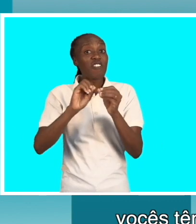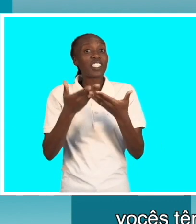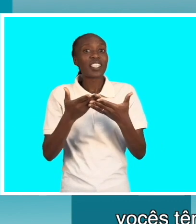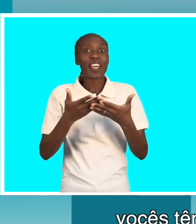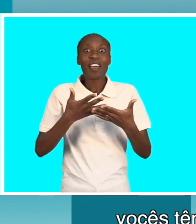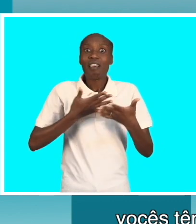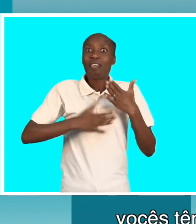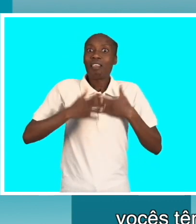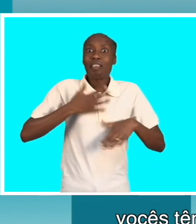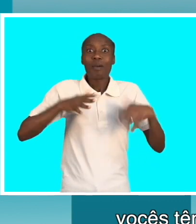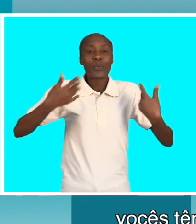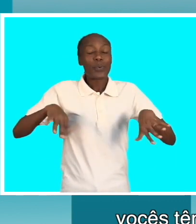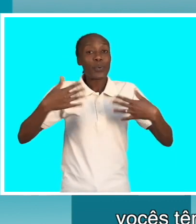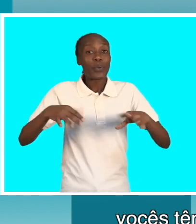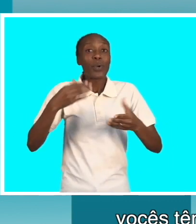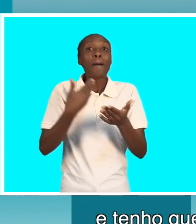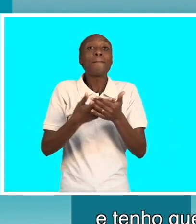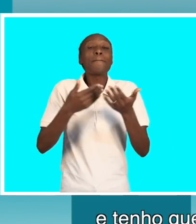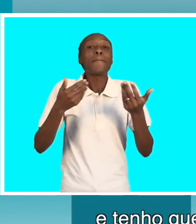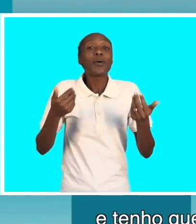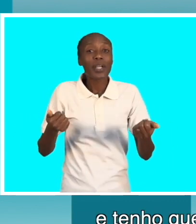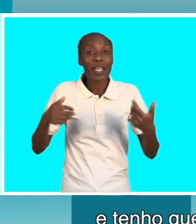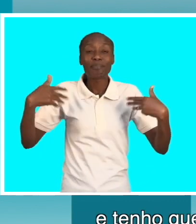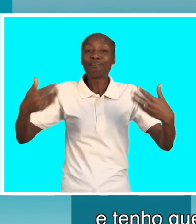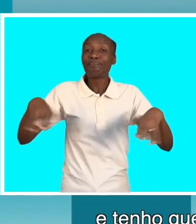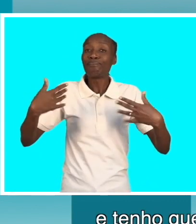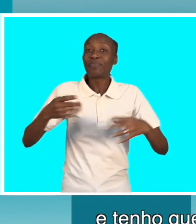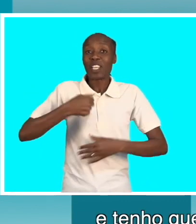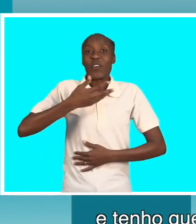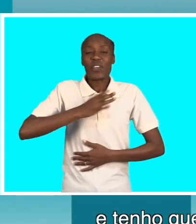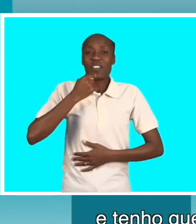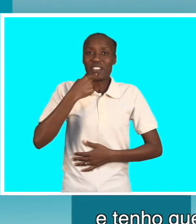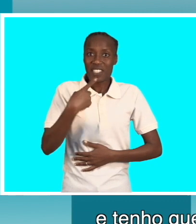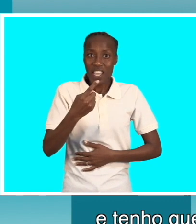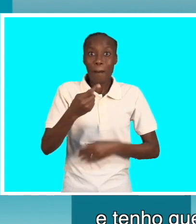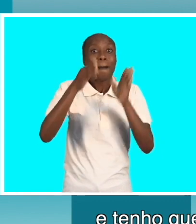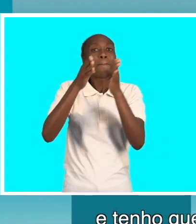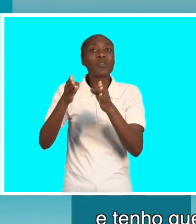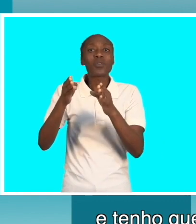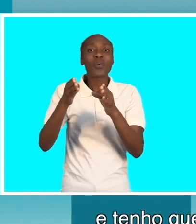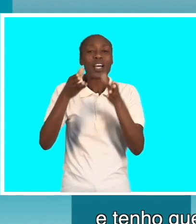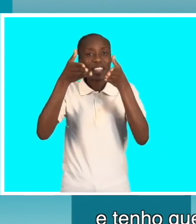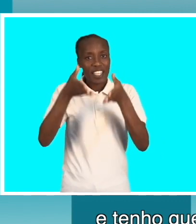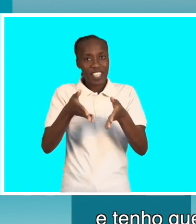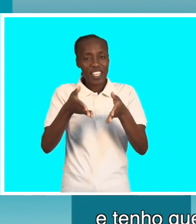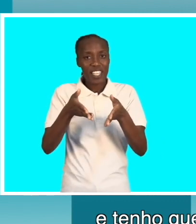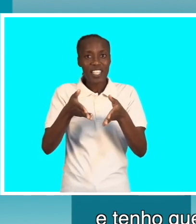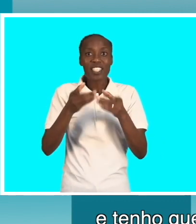lindíssimo, comida maravilhosa. E eu fico impressionada sobre,